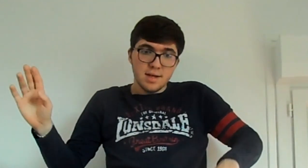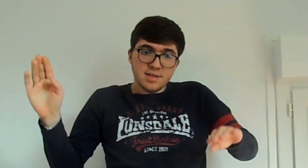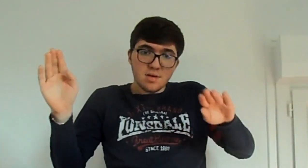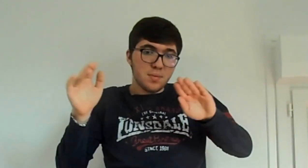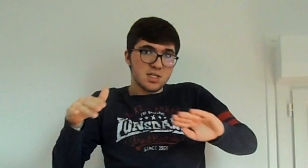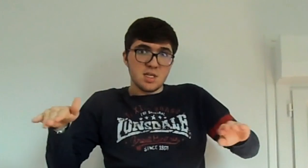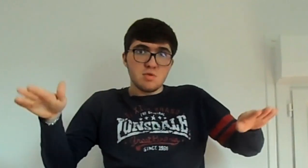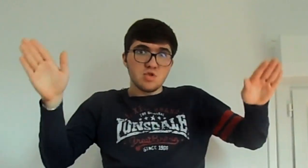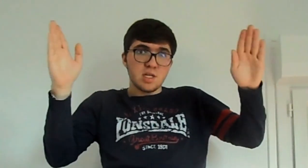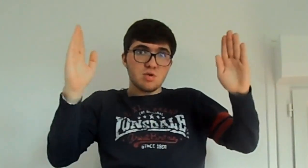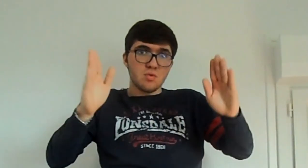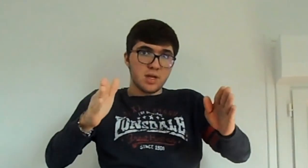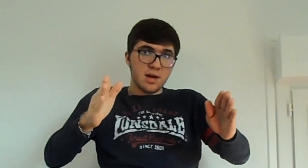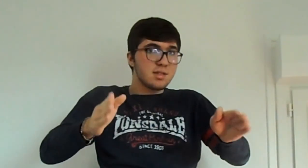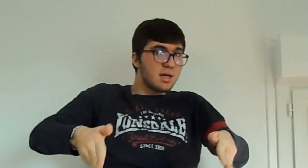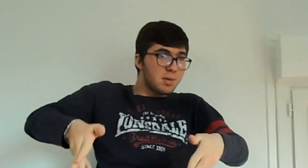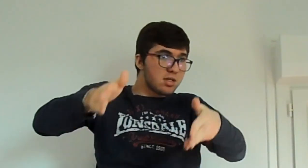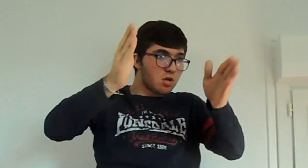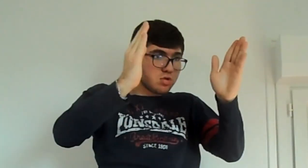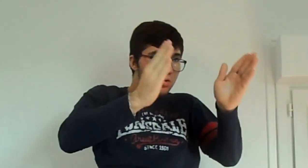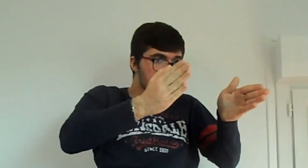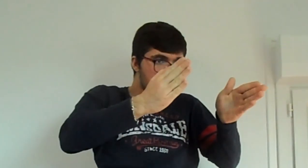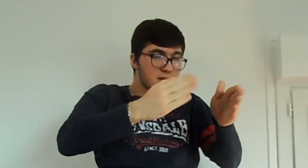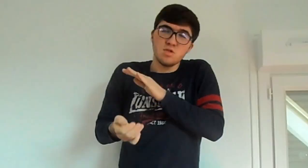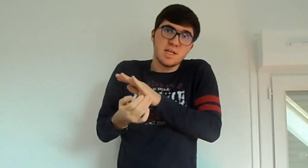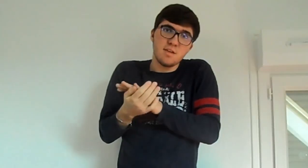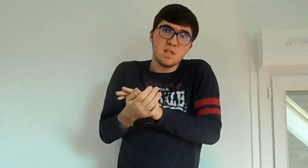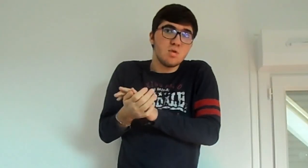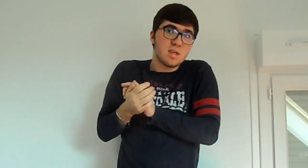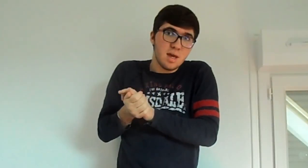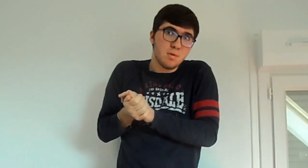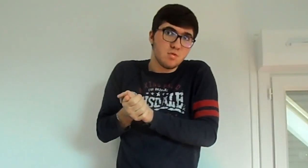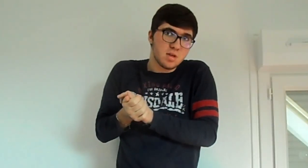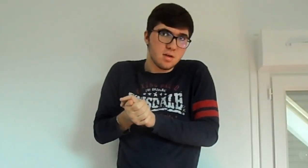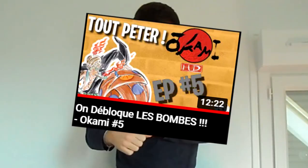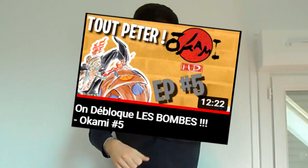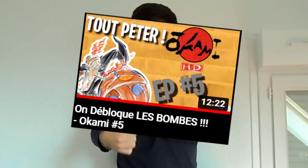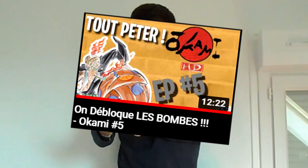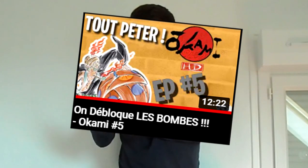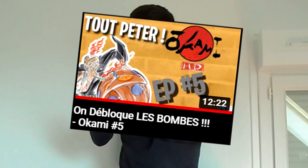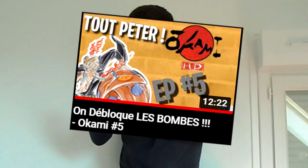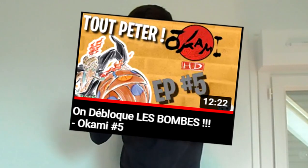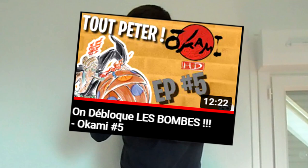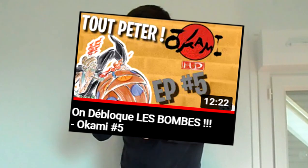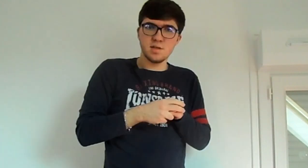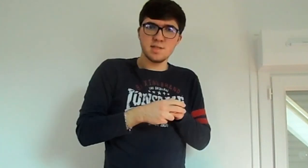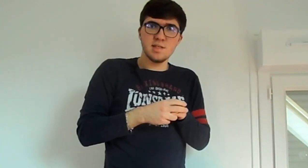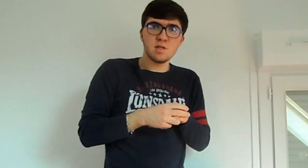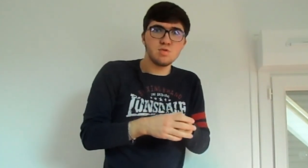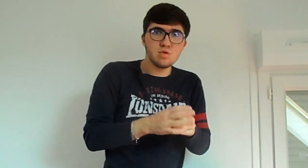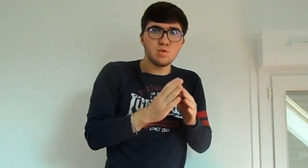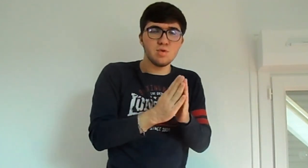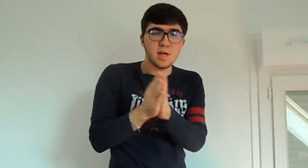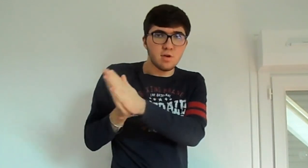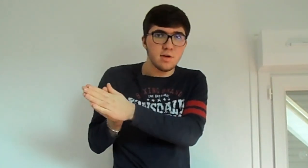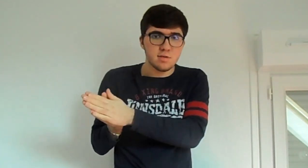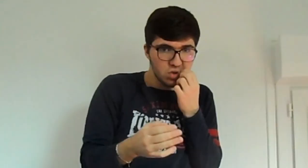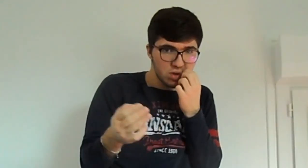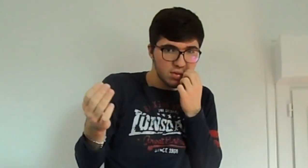C'est le principe d'une chaîne secondaire, ça passe en secondaire. Ce sera des vidéos très peu montées, comme le cinquième épisode d'Okami. C'est-à-dire juste des cuts, juste un